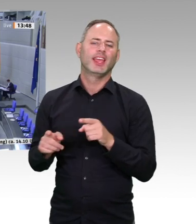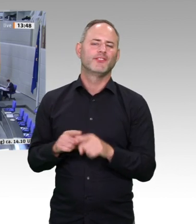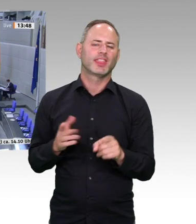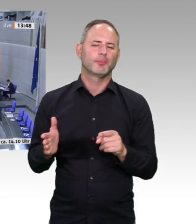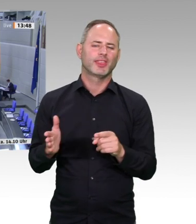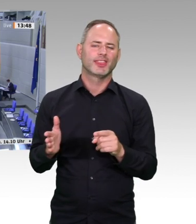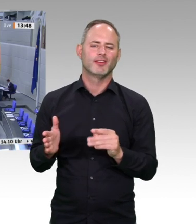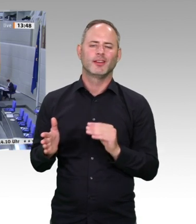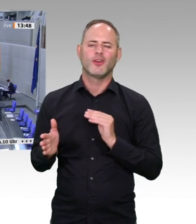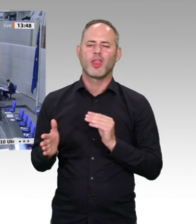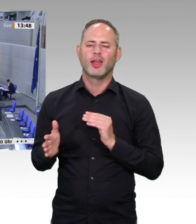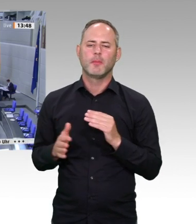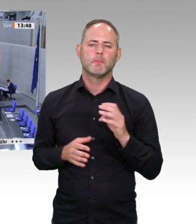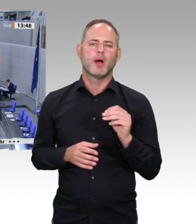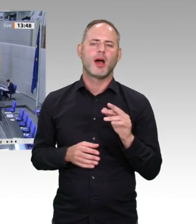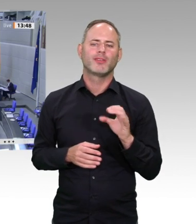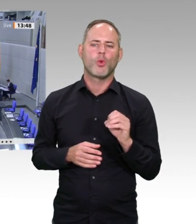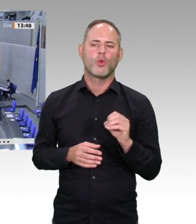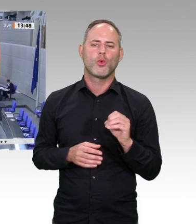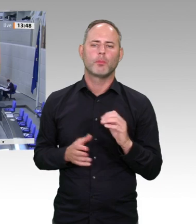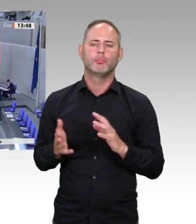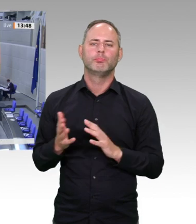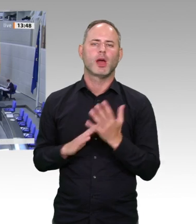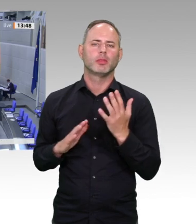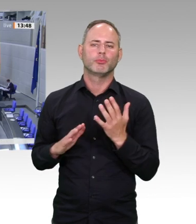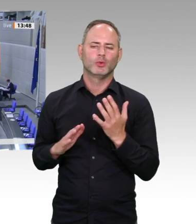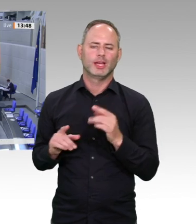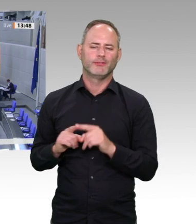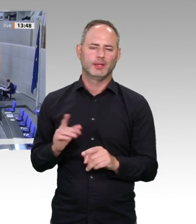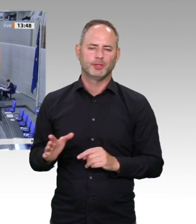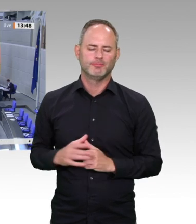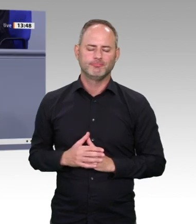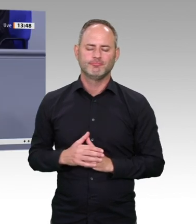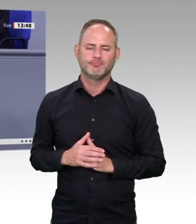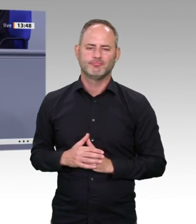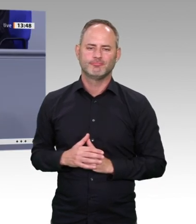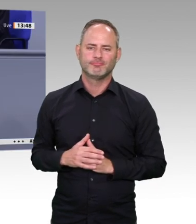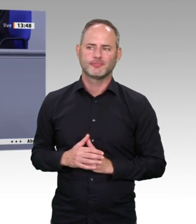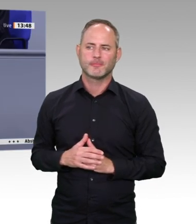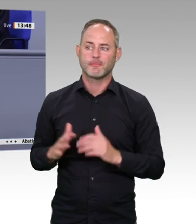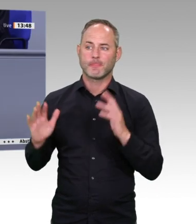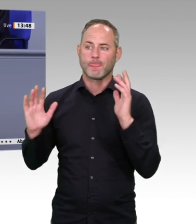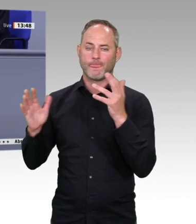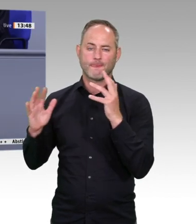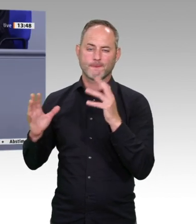Blockchain eigentlich wissen. Ich muss jetzt aber anfangen, weil wir anfangen müssen. So, mir geht es um das SDG Nummer 9,